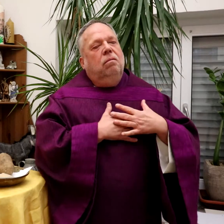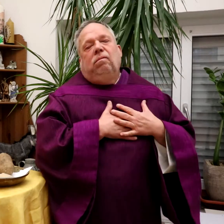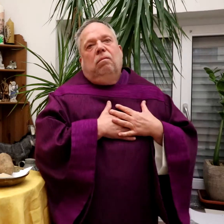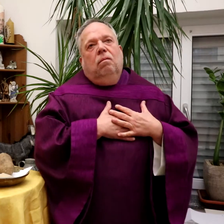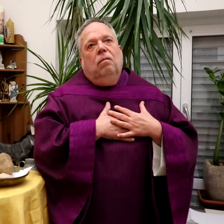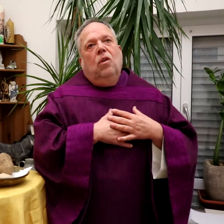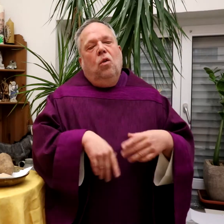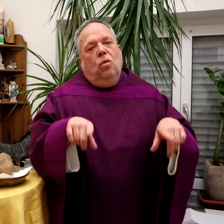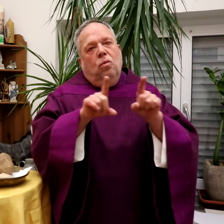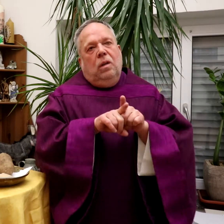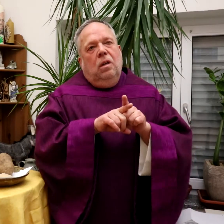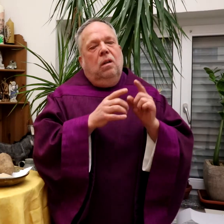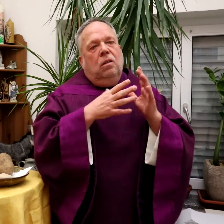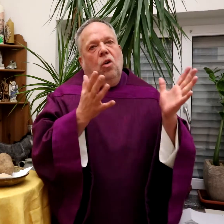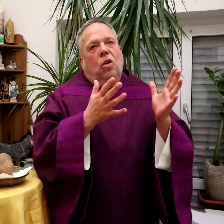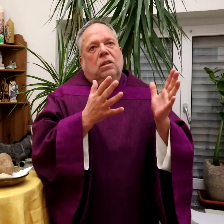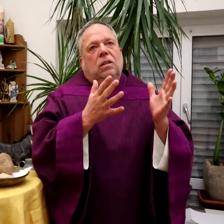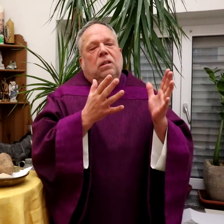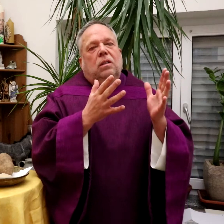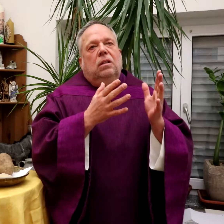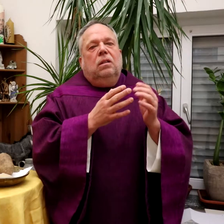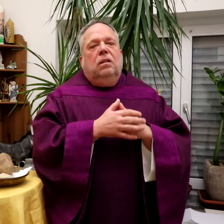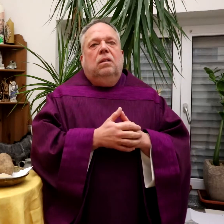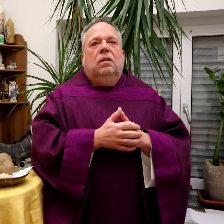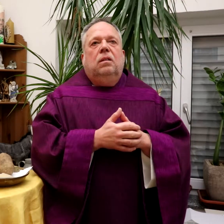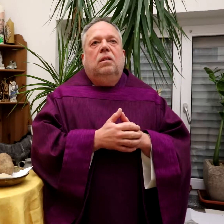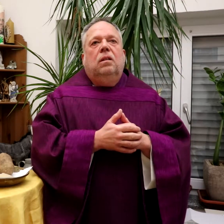Wir sollen auch das Kleine lieben, ebenso wie das Große.